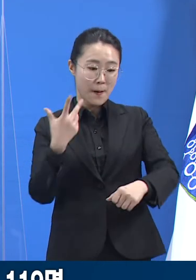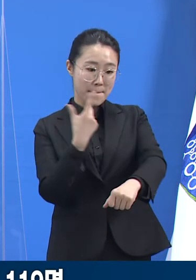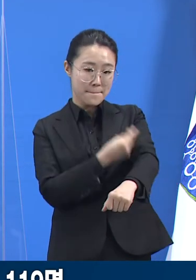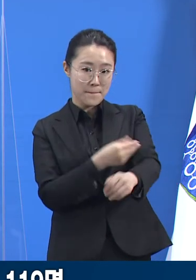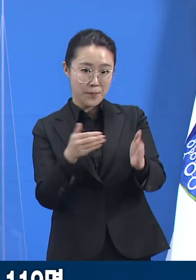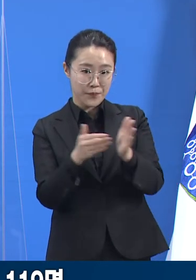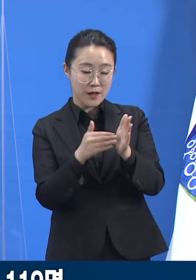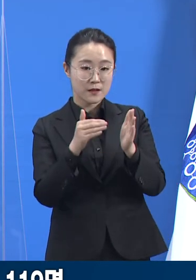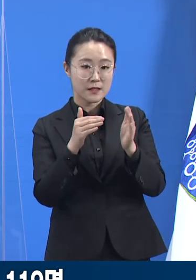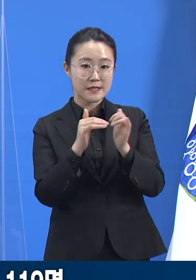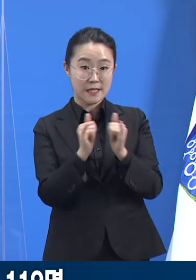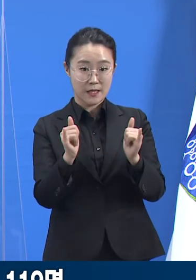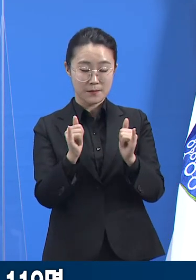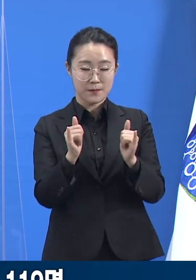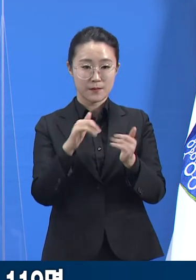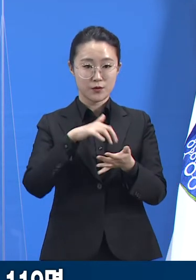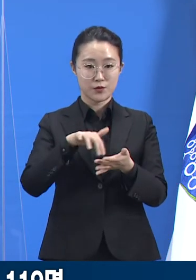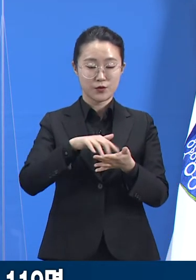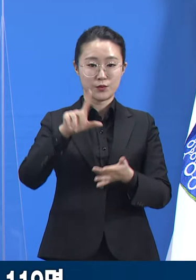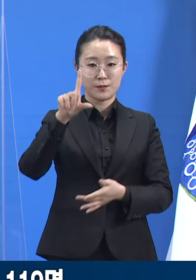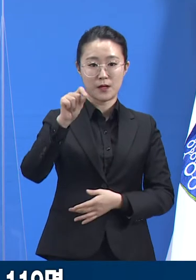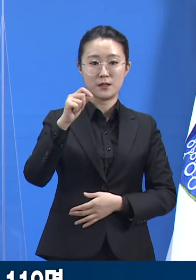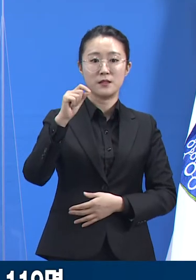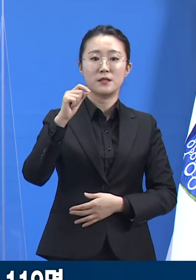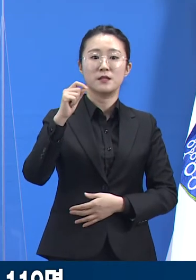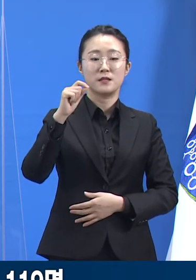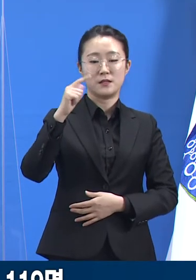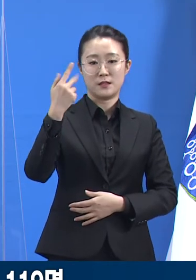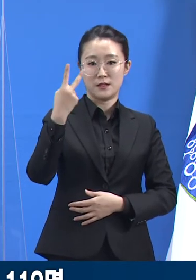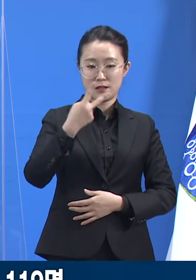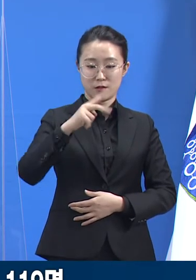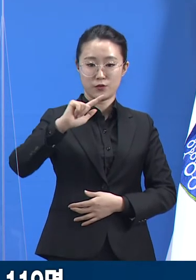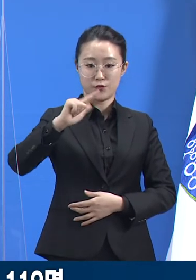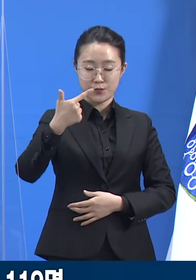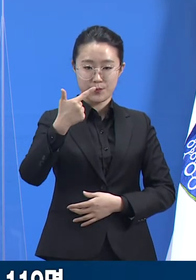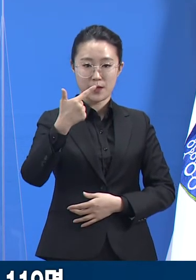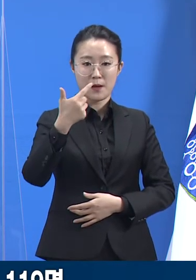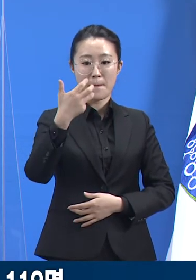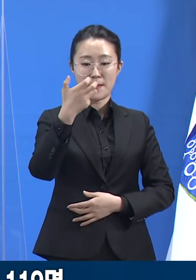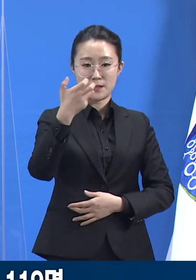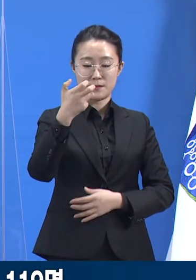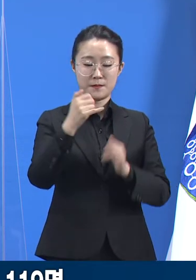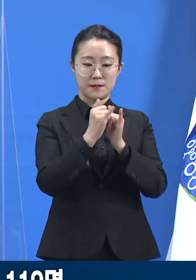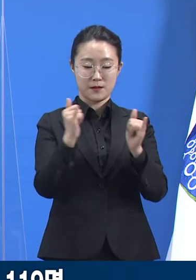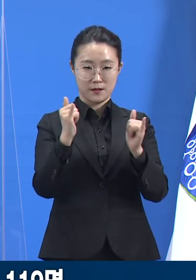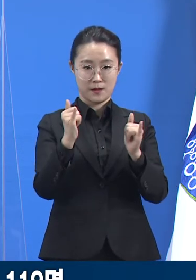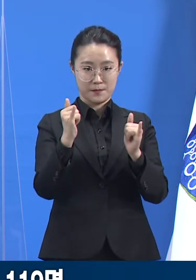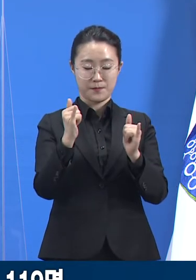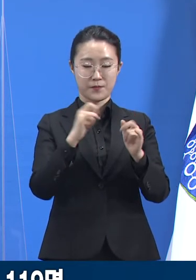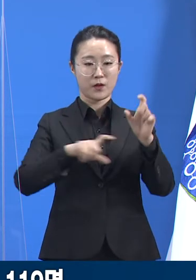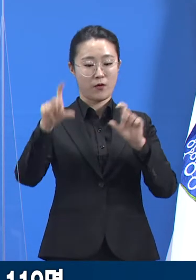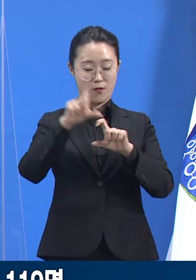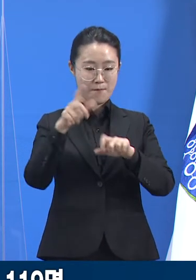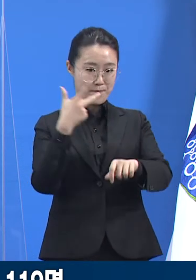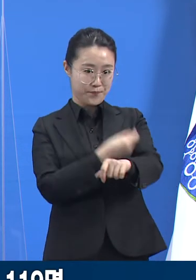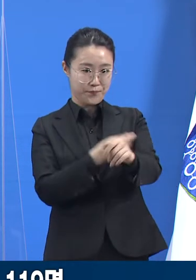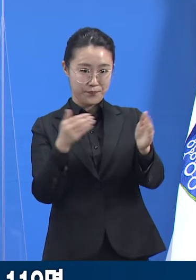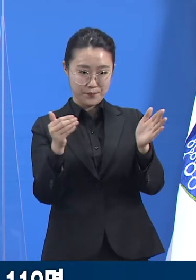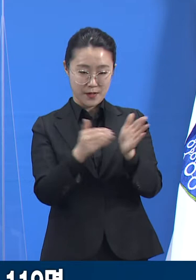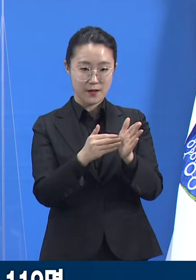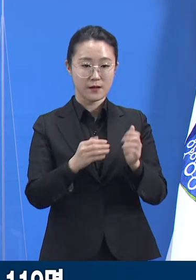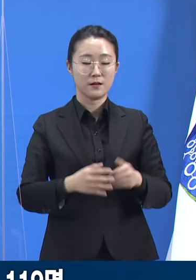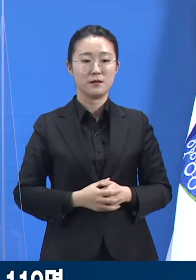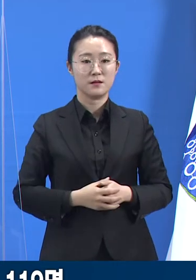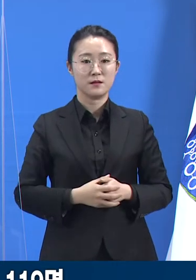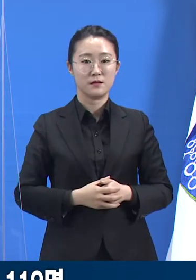12,680명이 증가하여 총 85,119명입니다. 접종